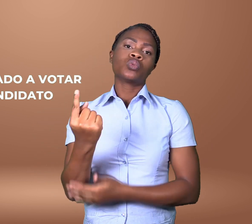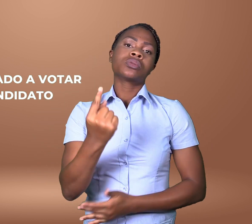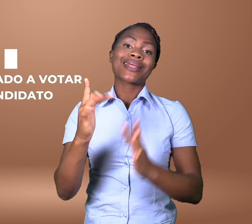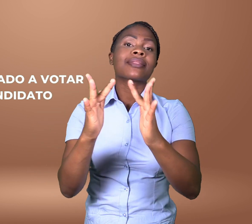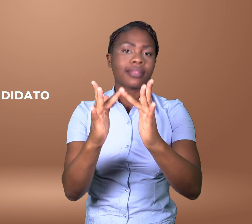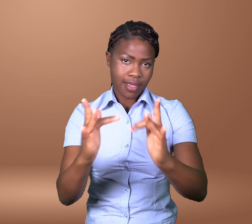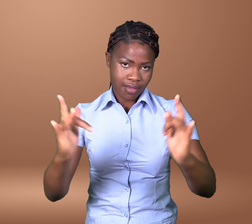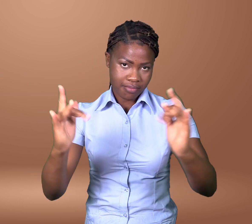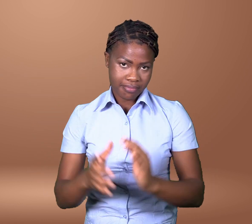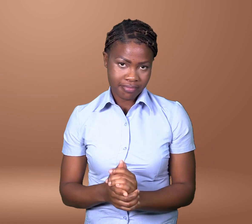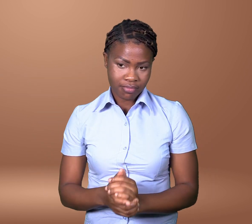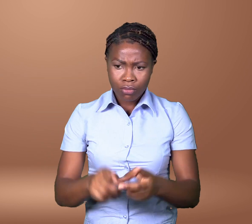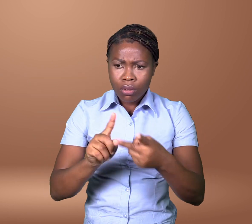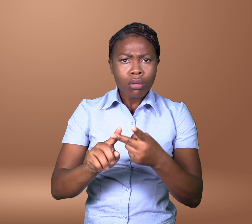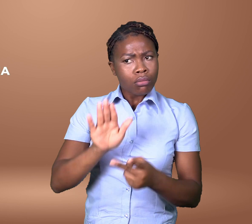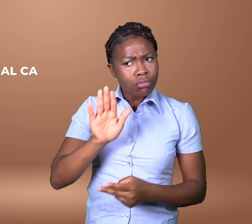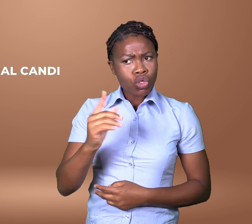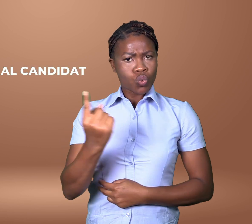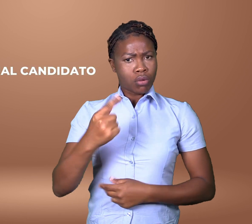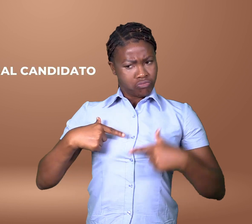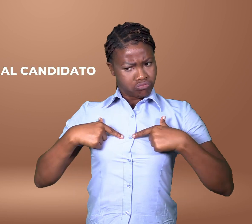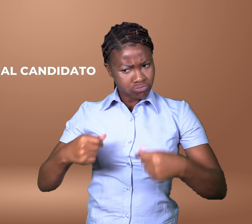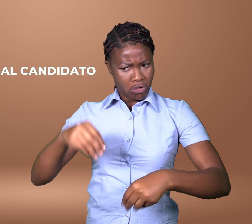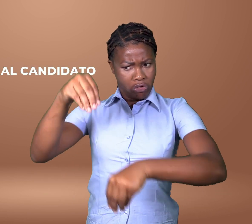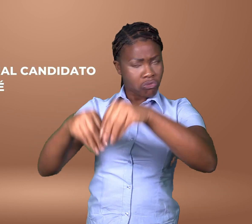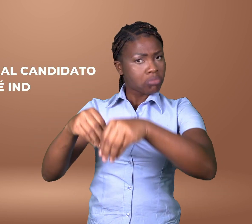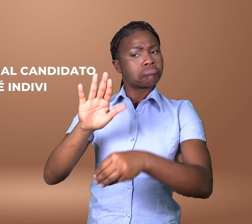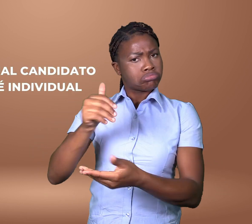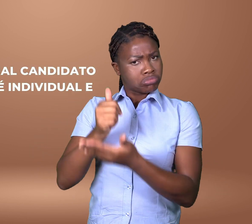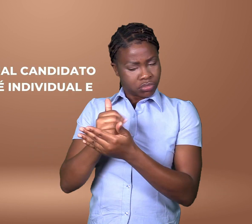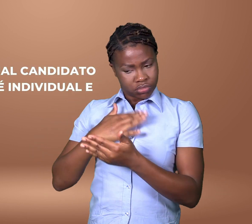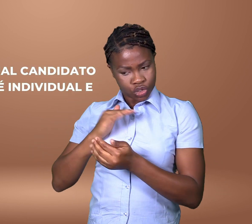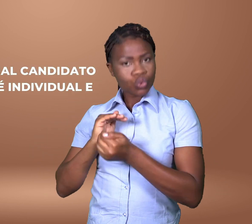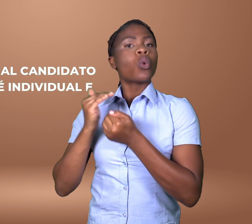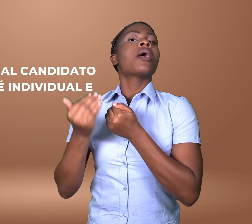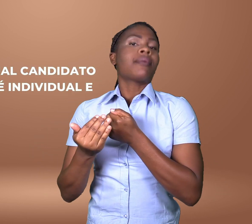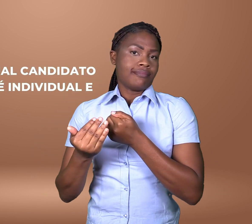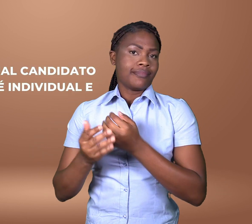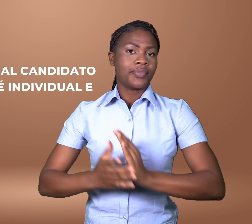candidato ou a revelar em qual candidato aposta. A escolha é individual e secreta.